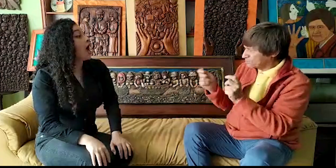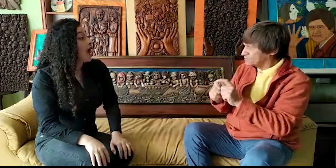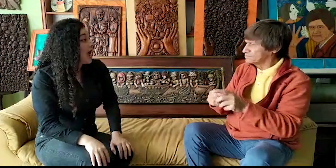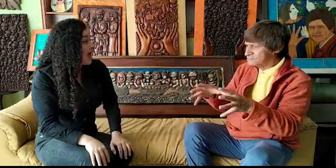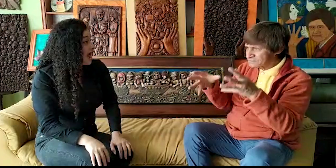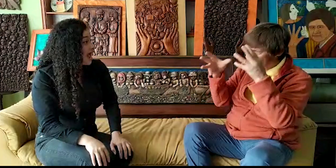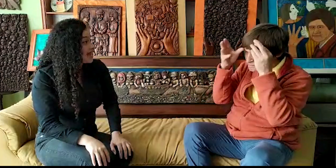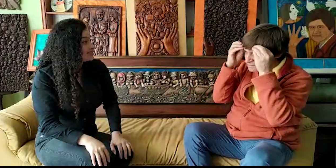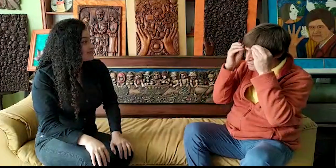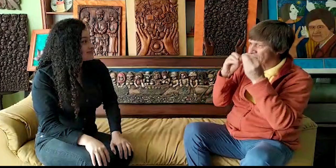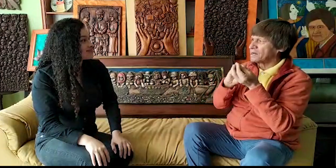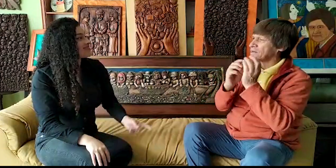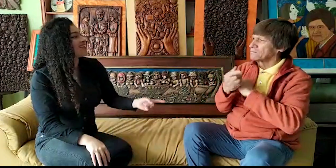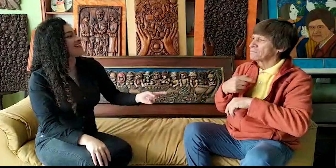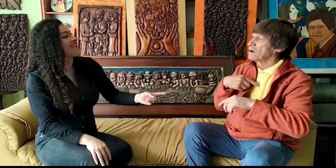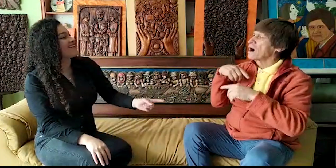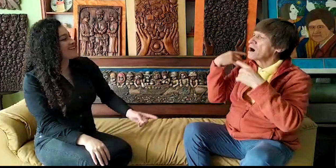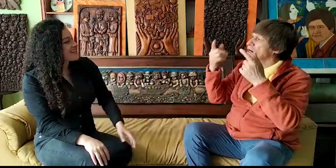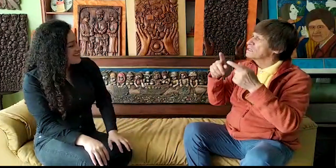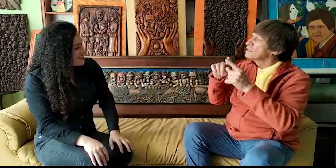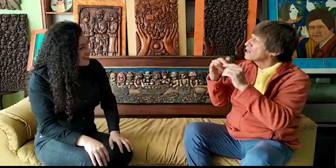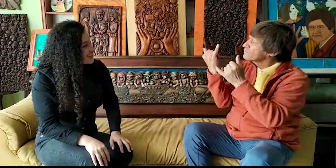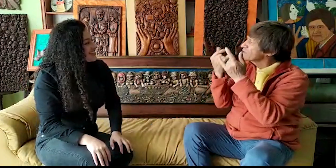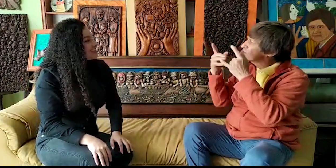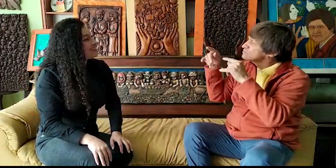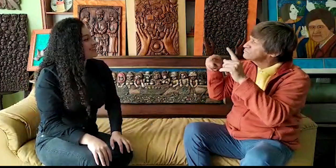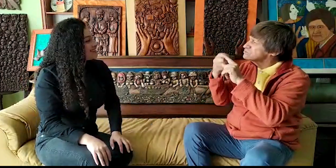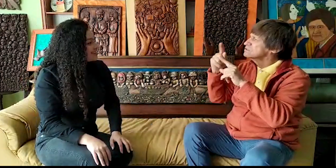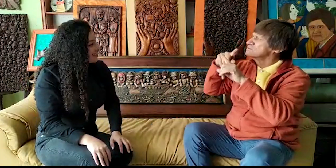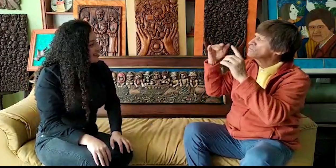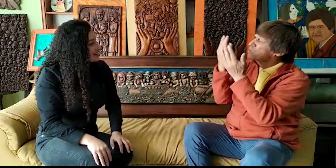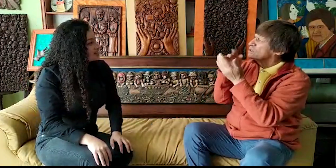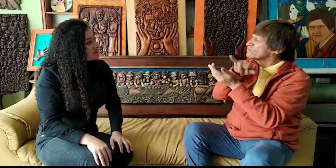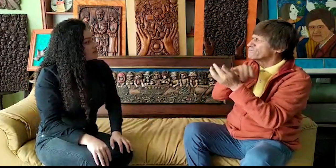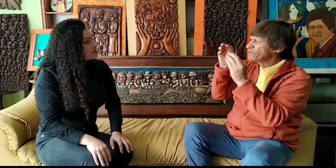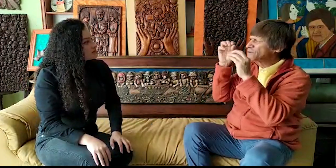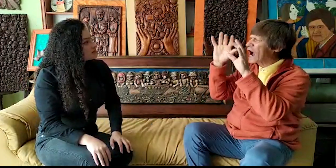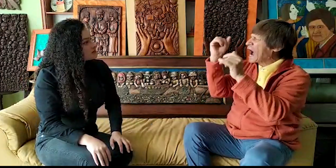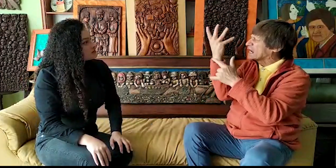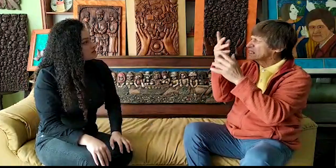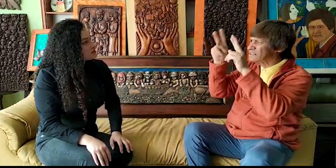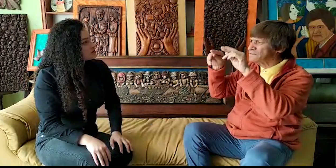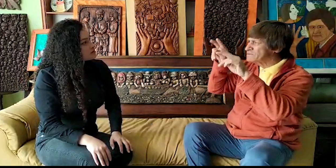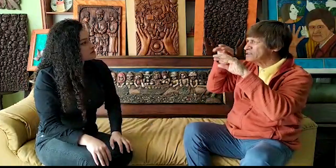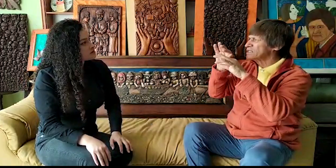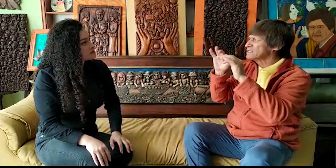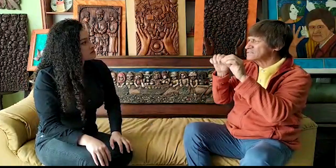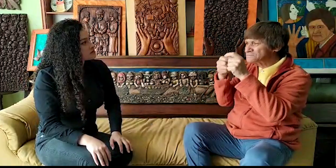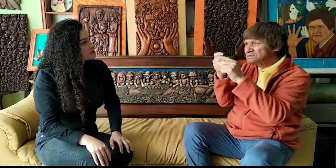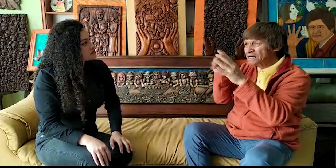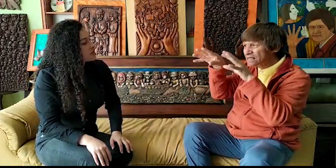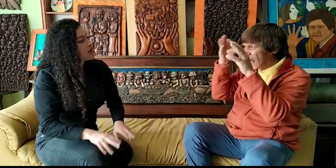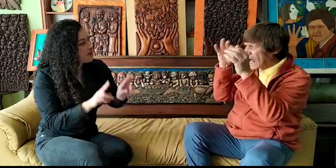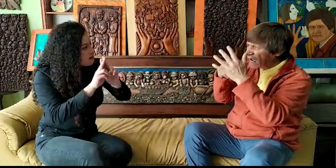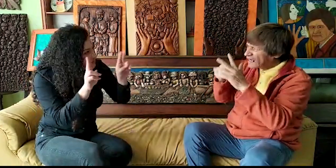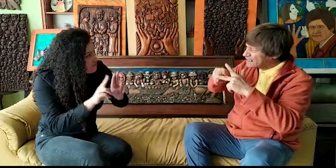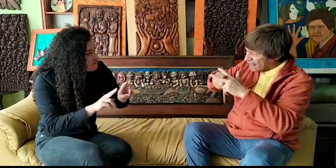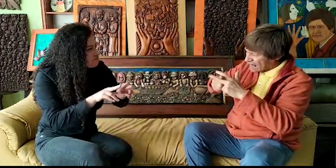la madera, cómo trabajaba este material. Ahí lo aprendí. Y pues bueno, diferentes espacios para estudiar. Y fui